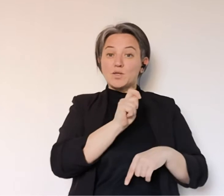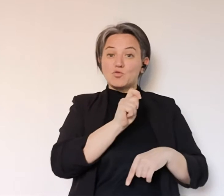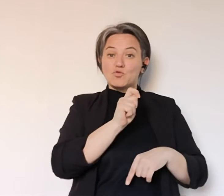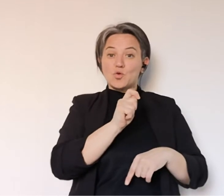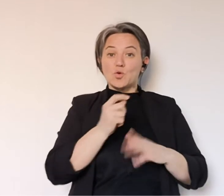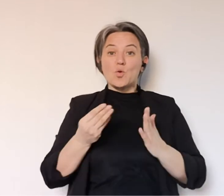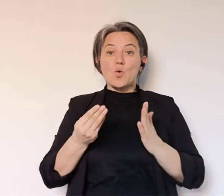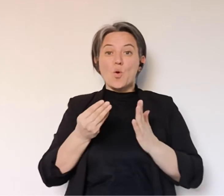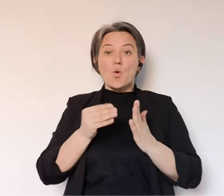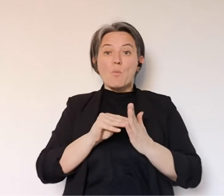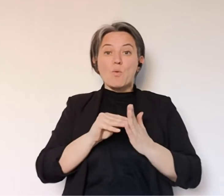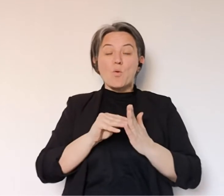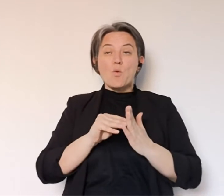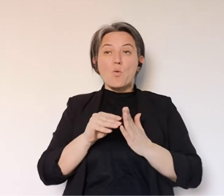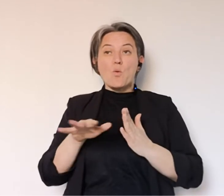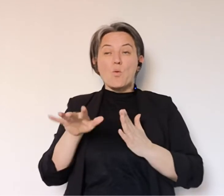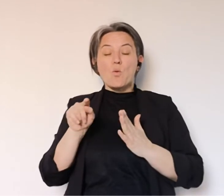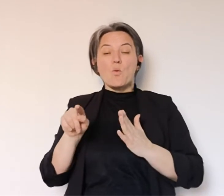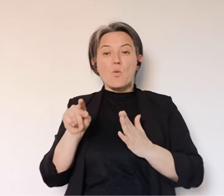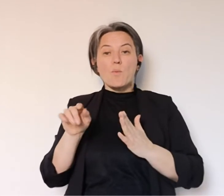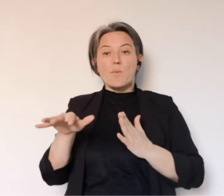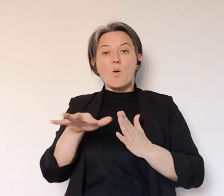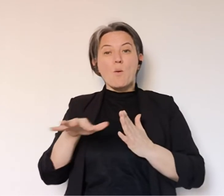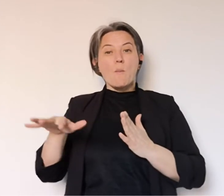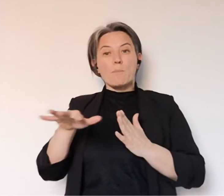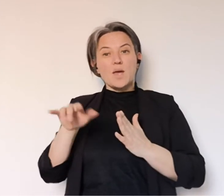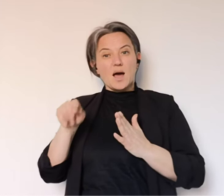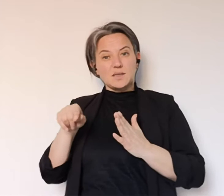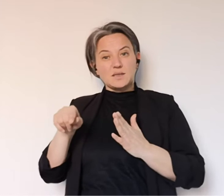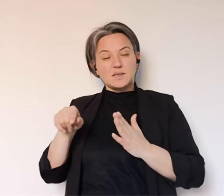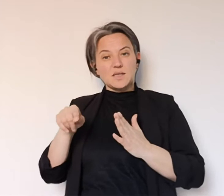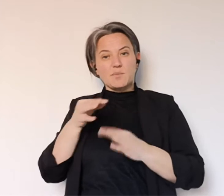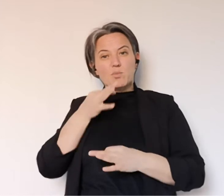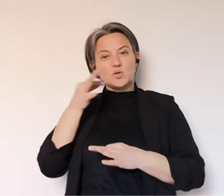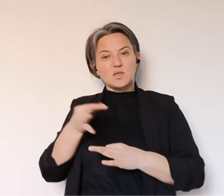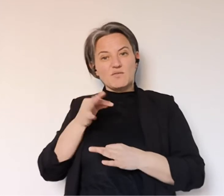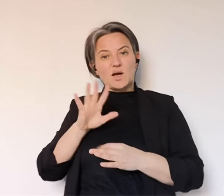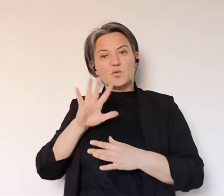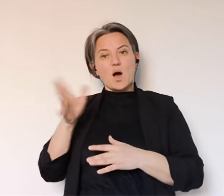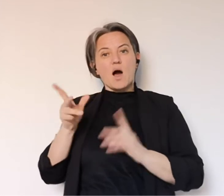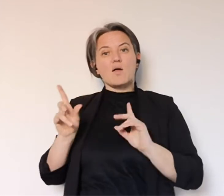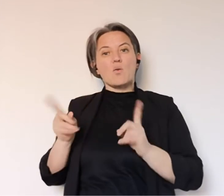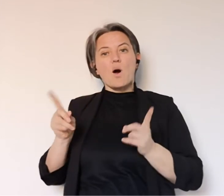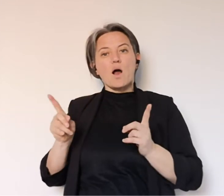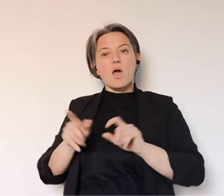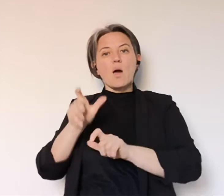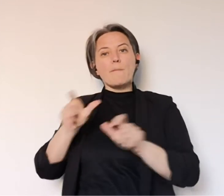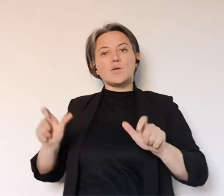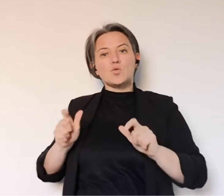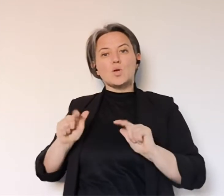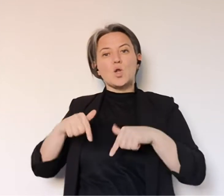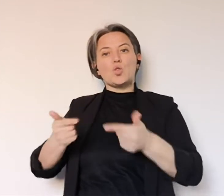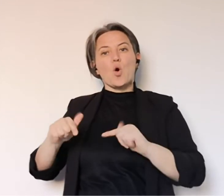episodi significativi. La piazza di ieri a mezzogiorno è anche la piazza che ha rappresentato chi in questi